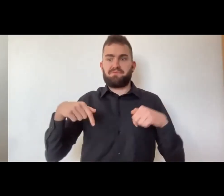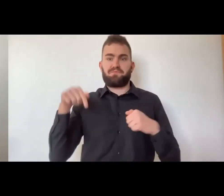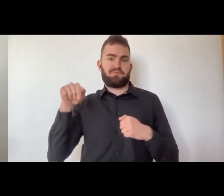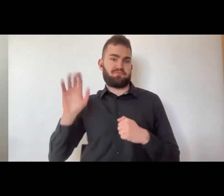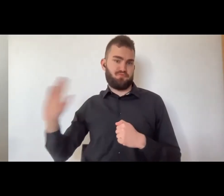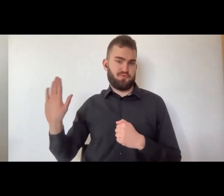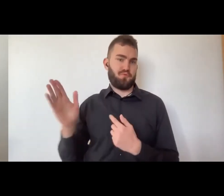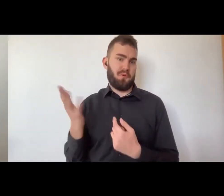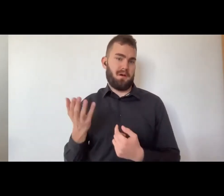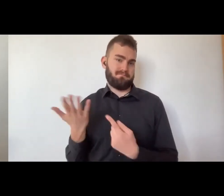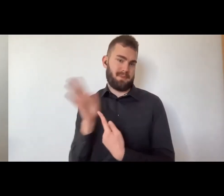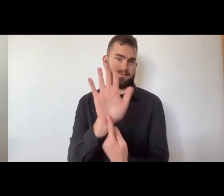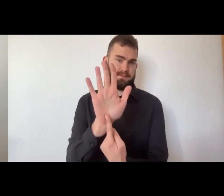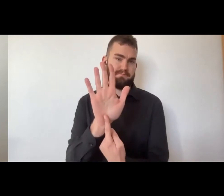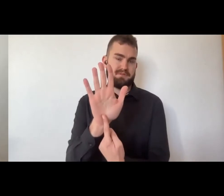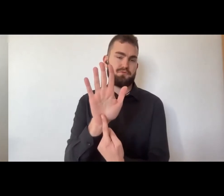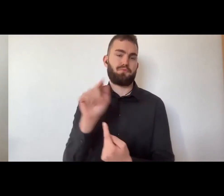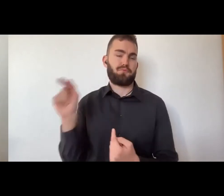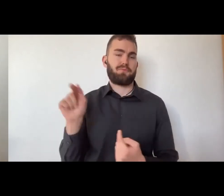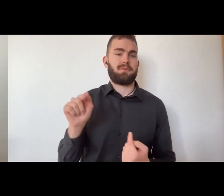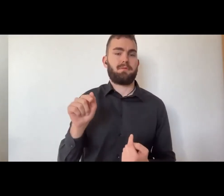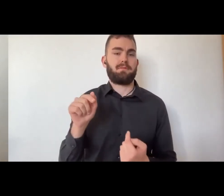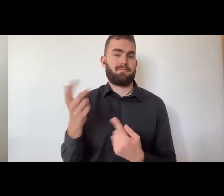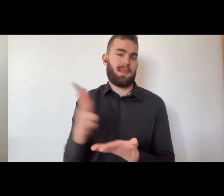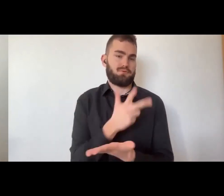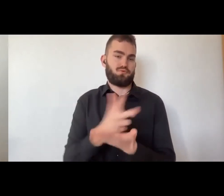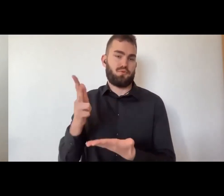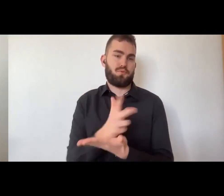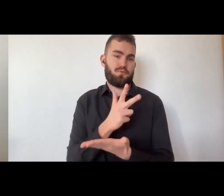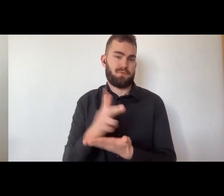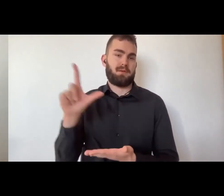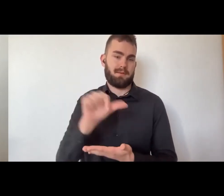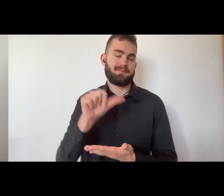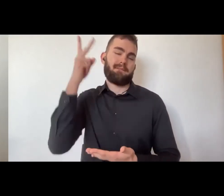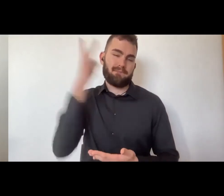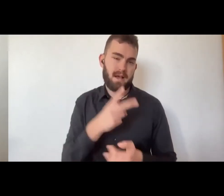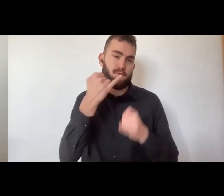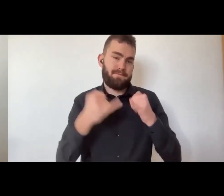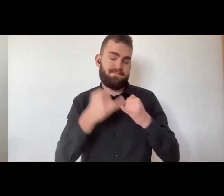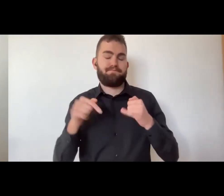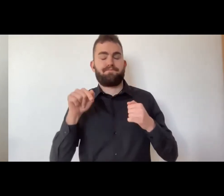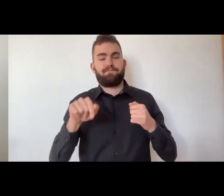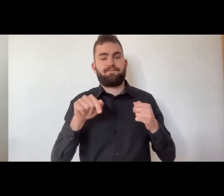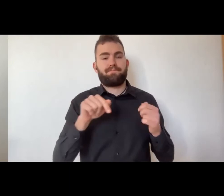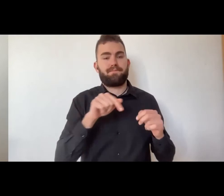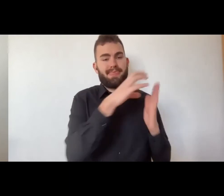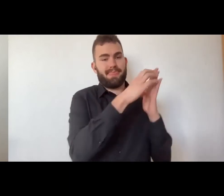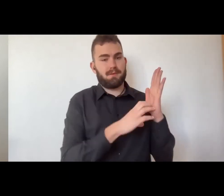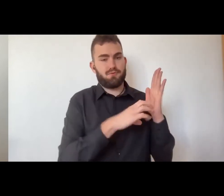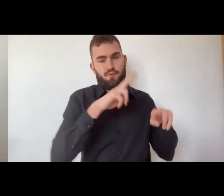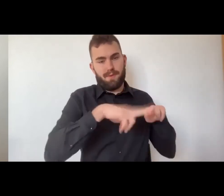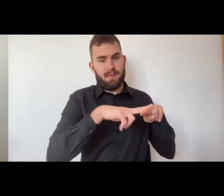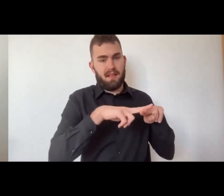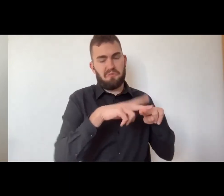effettua le sue performance, quindi vi faccio vedere alcuni suoi esempi di canzoni